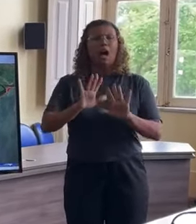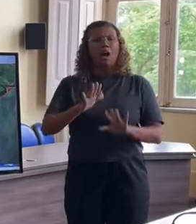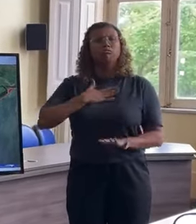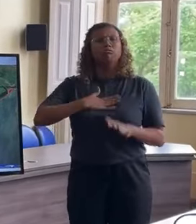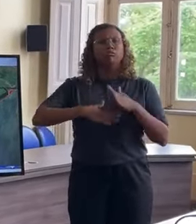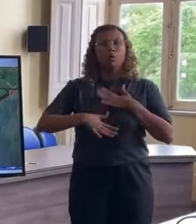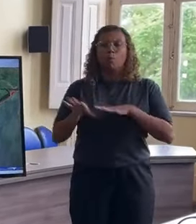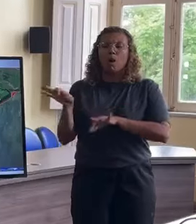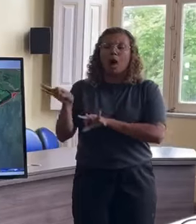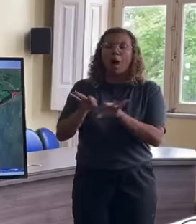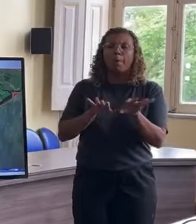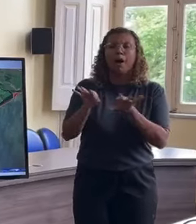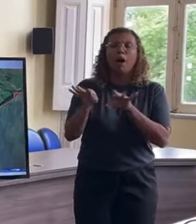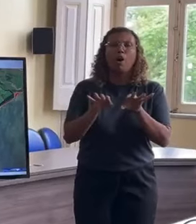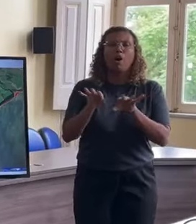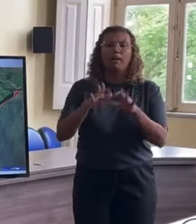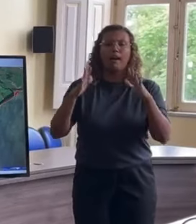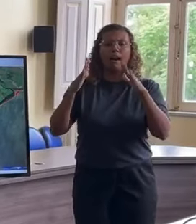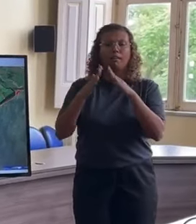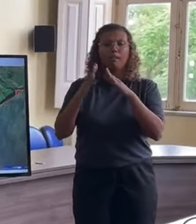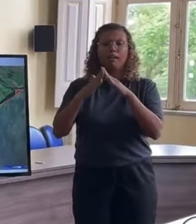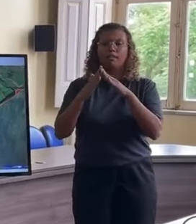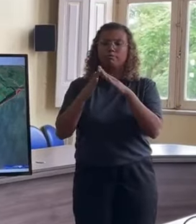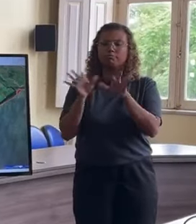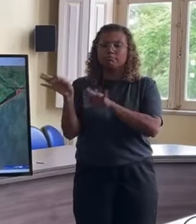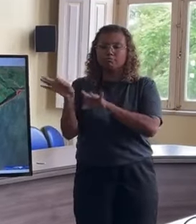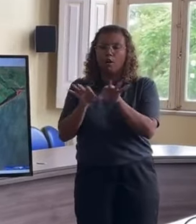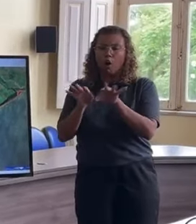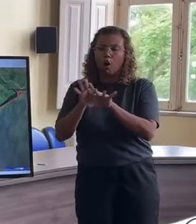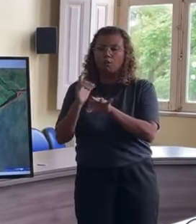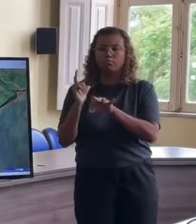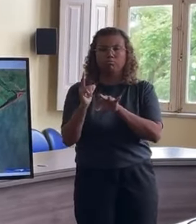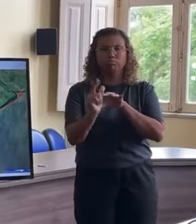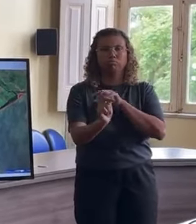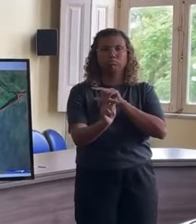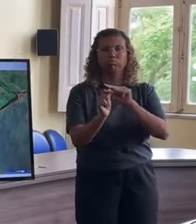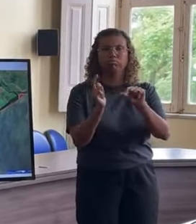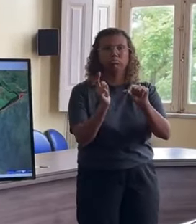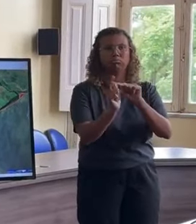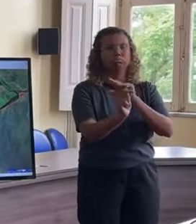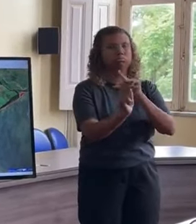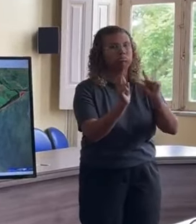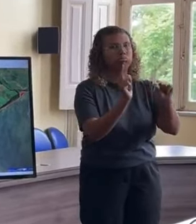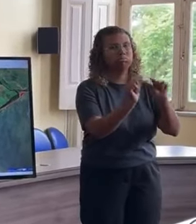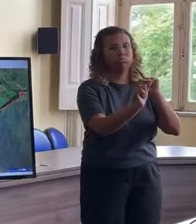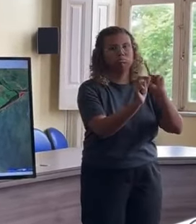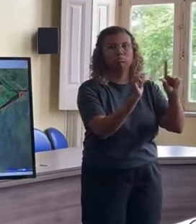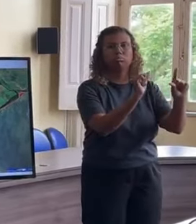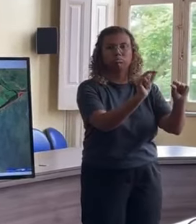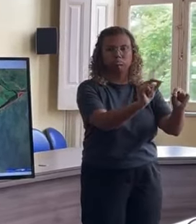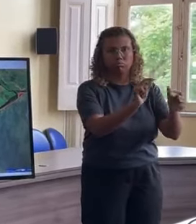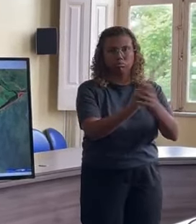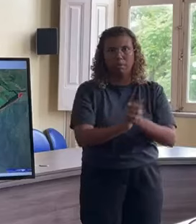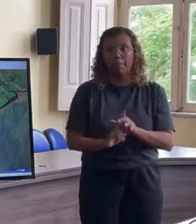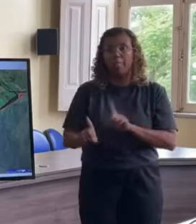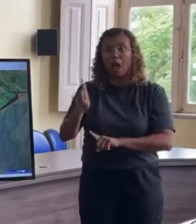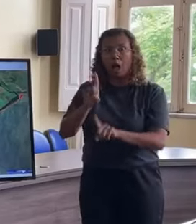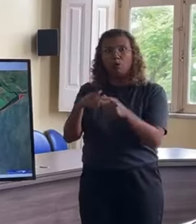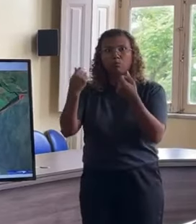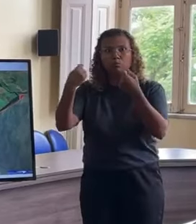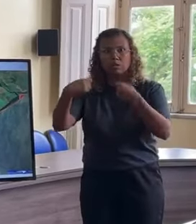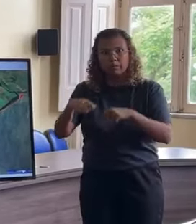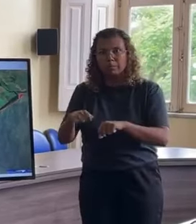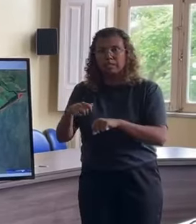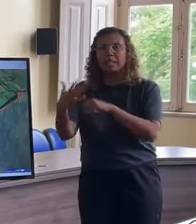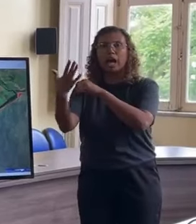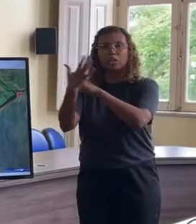mas a partir deste momento, que as pessoas se organizem e comecem a deixar suas casas. Aqueles que precisarem de apoio